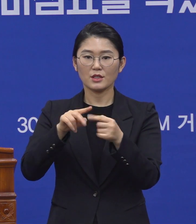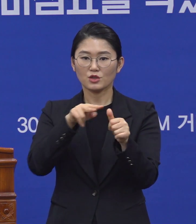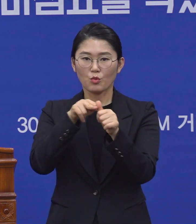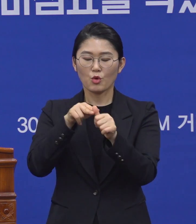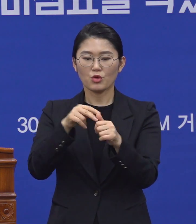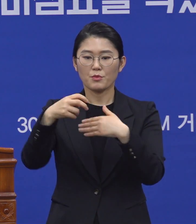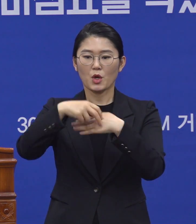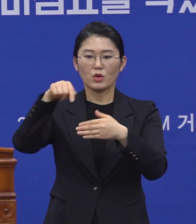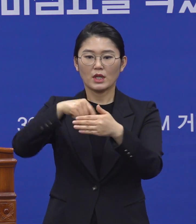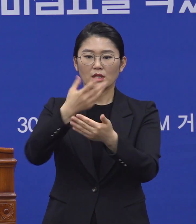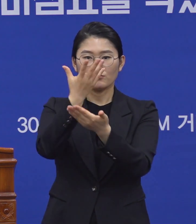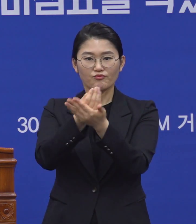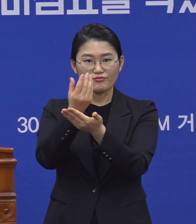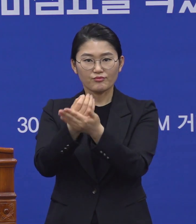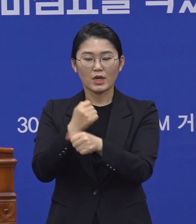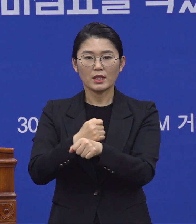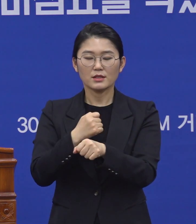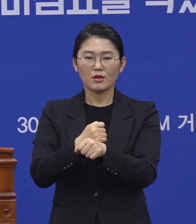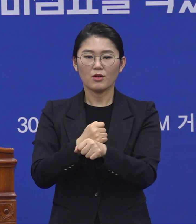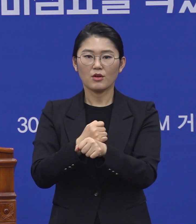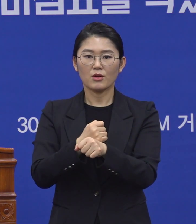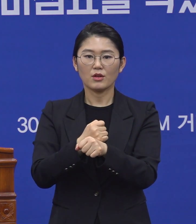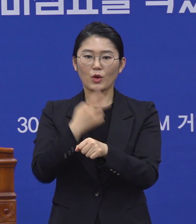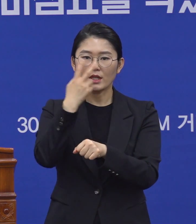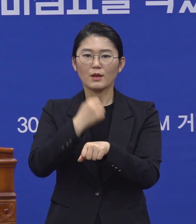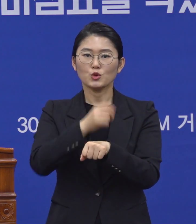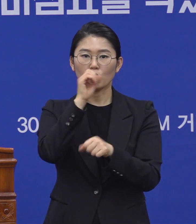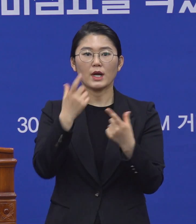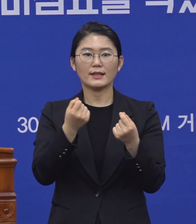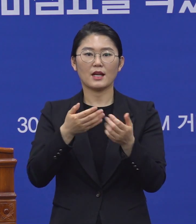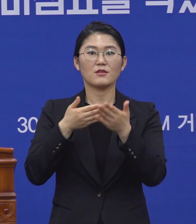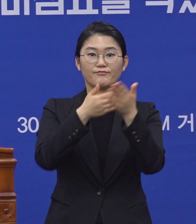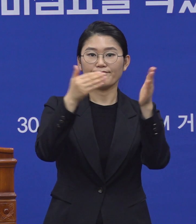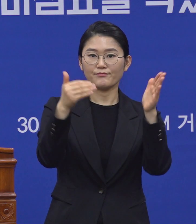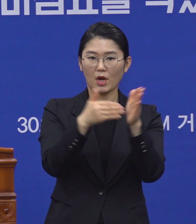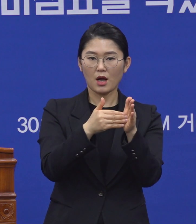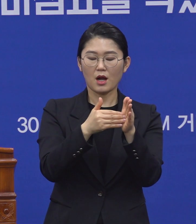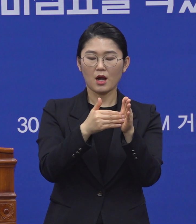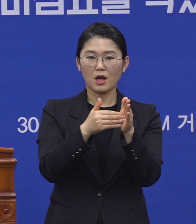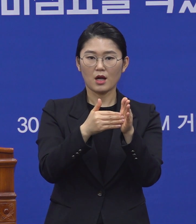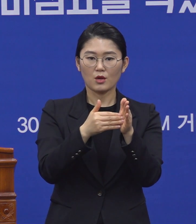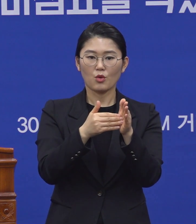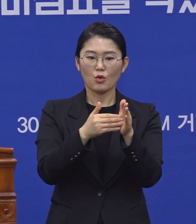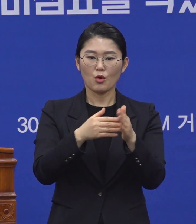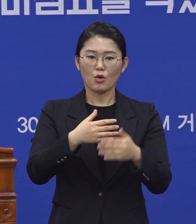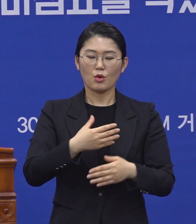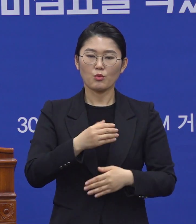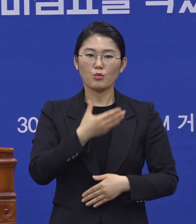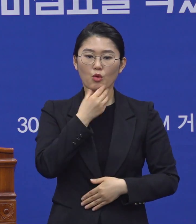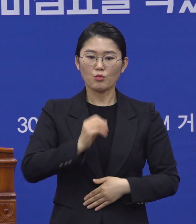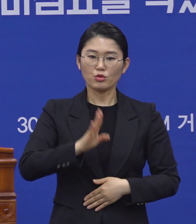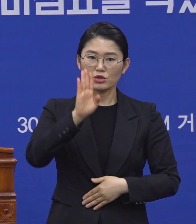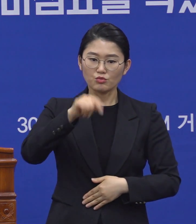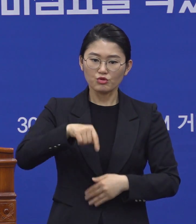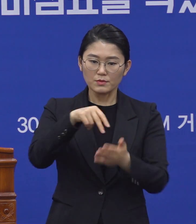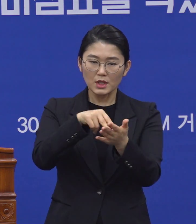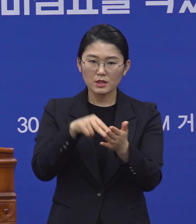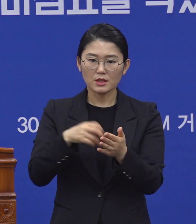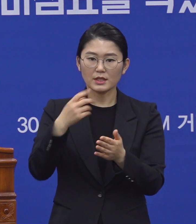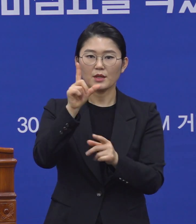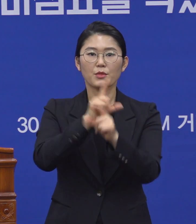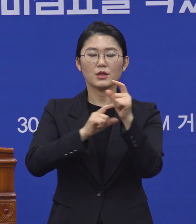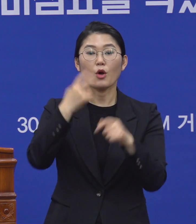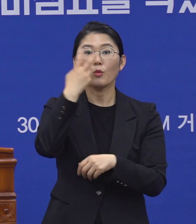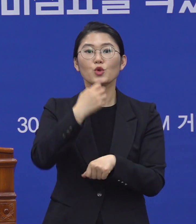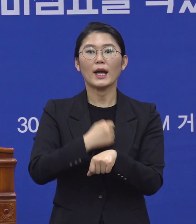했으면 좋겠다 이 건의를 드렸습니다. 그리고 보건복지부 차원에서 이걸 한 번 다시 좀 검토를